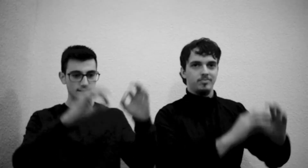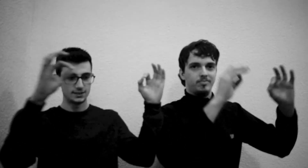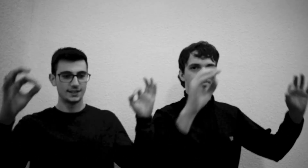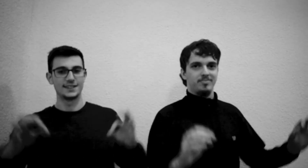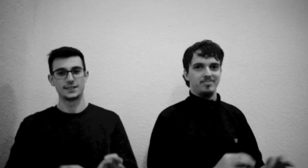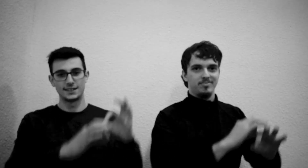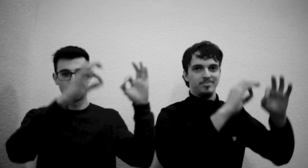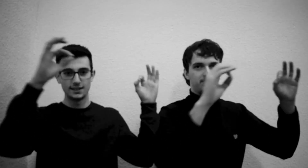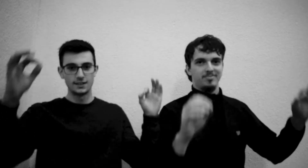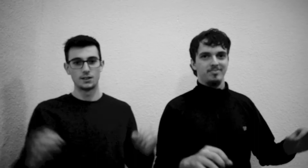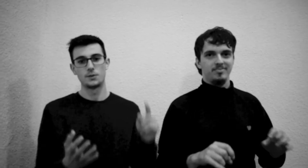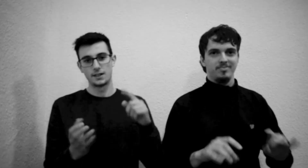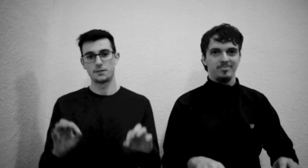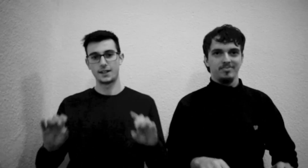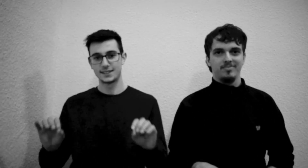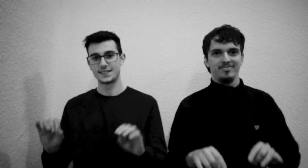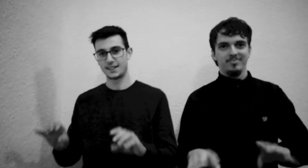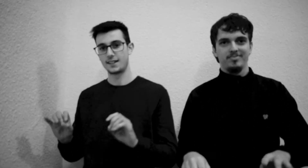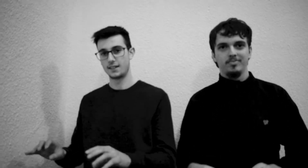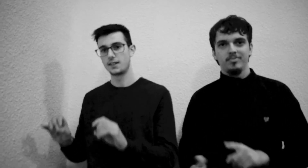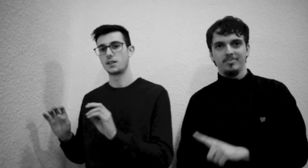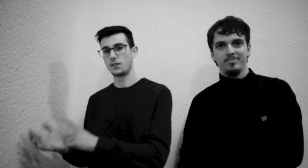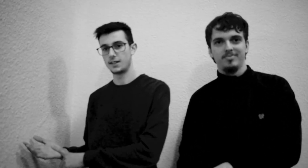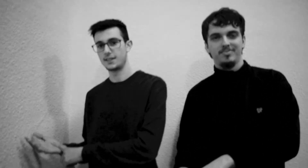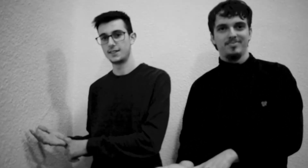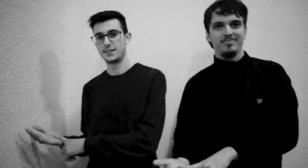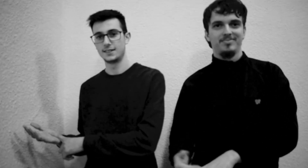Y nada vuelve a ser igual